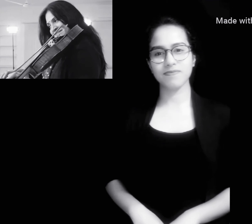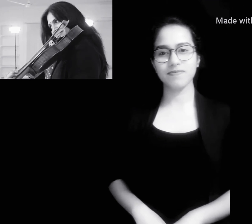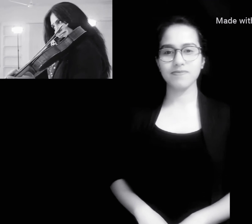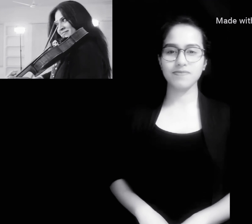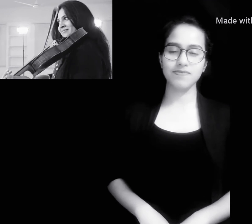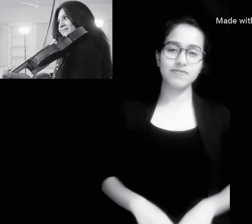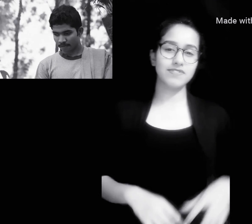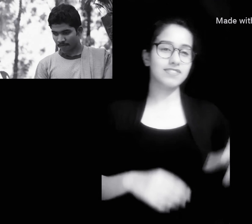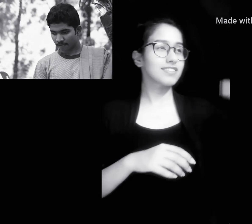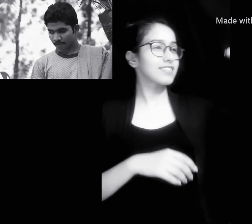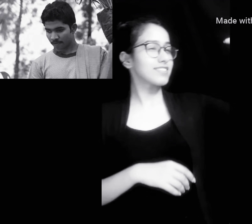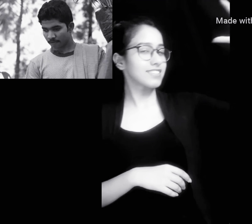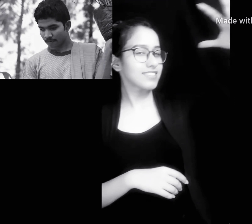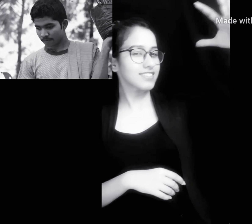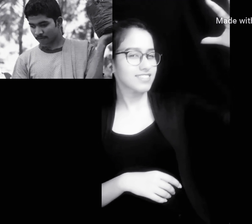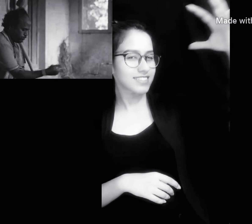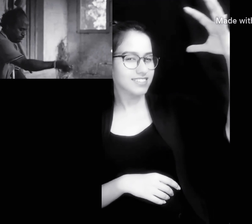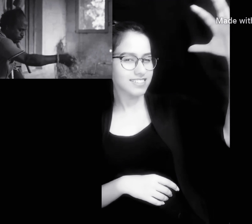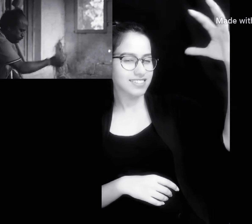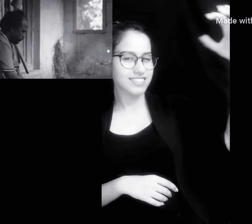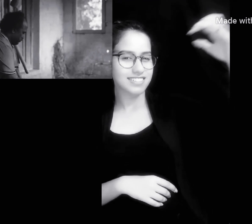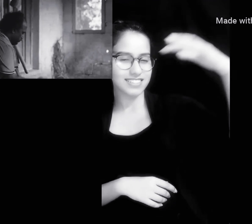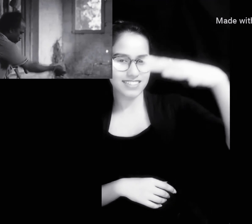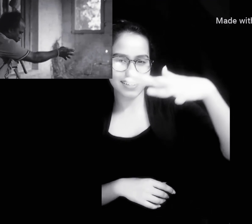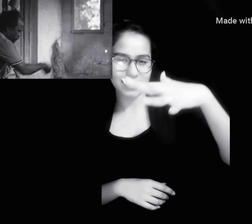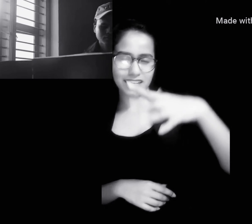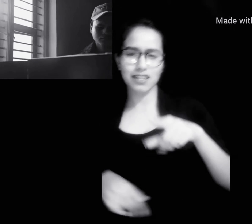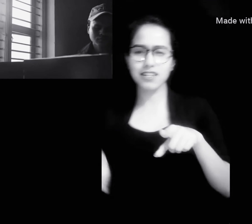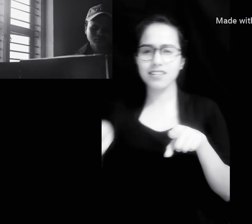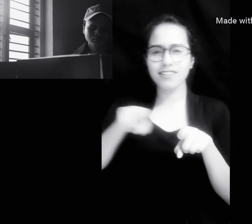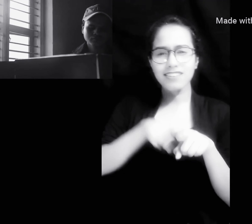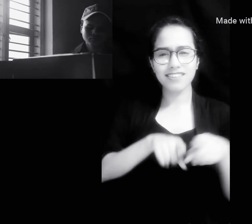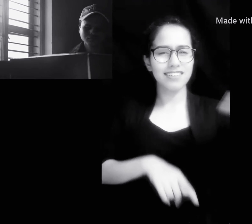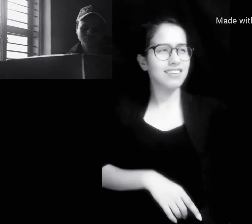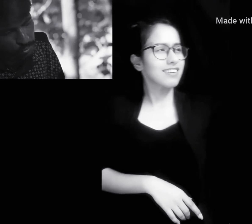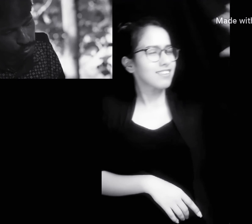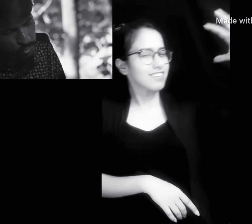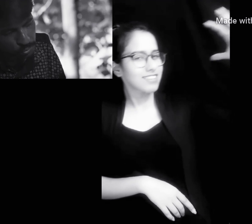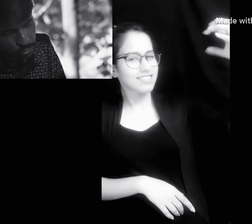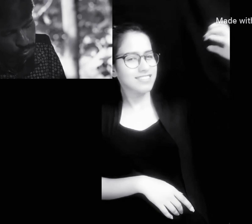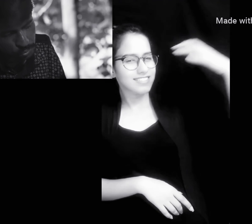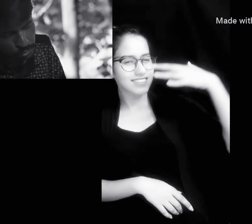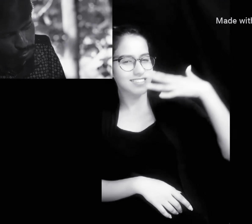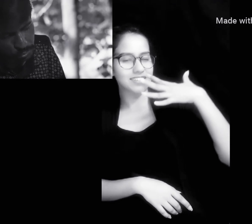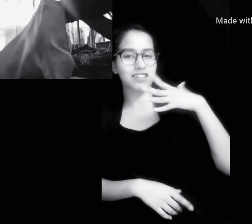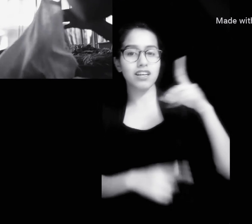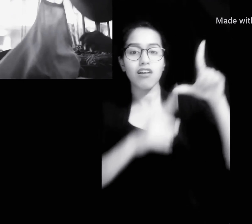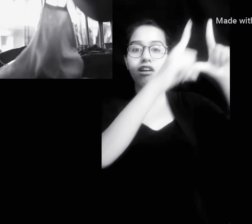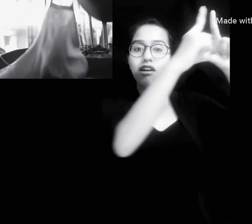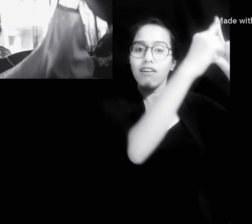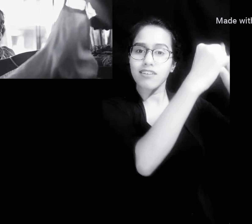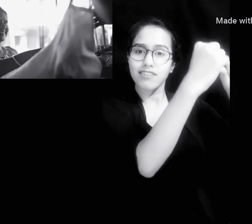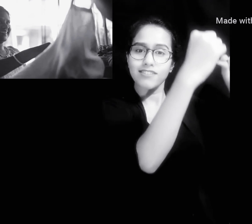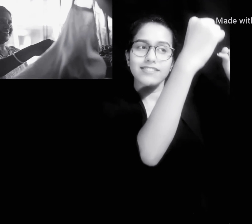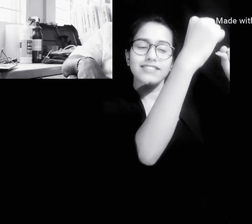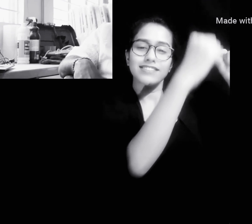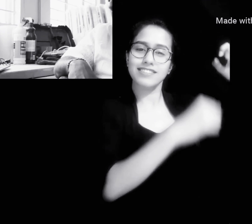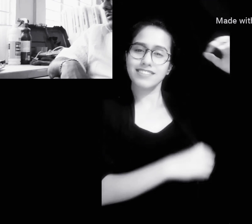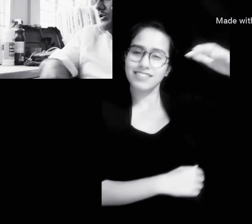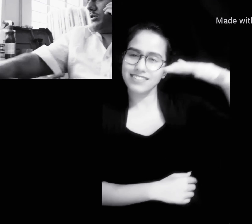जितनी धूप तेरी उतनी ही मेरी जितना चांद तेरा